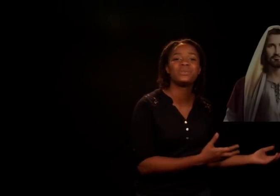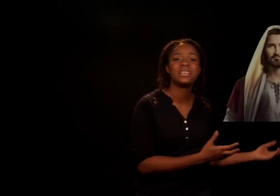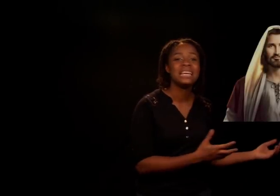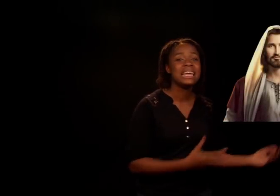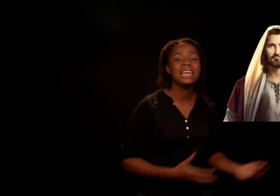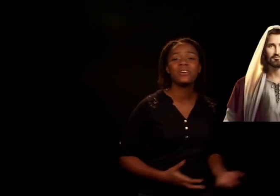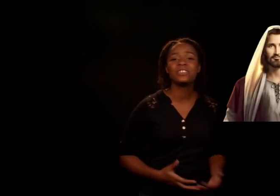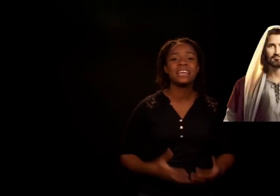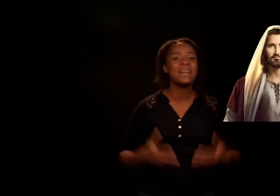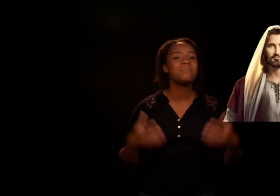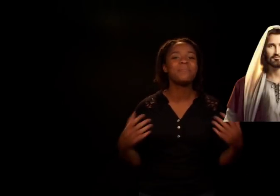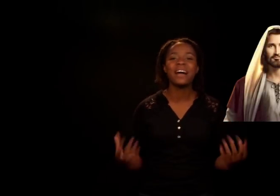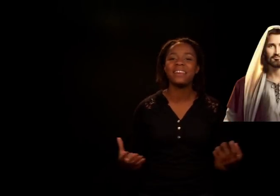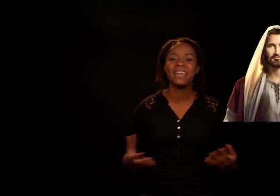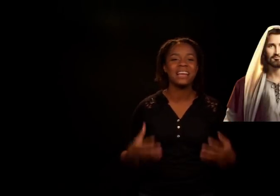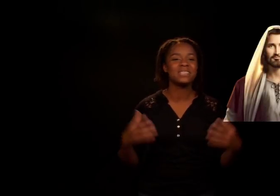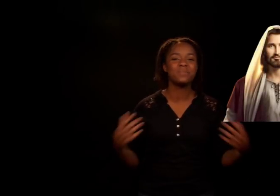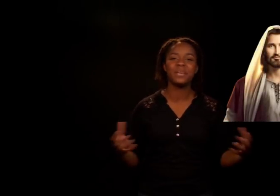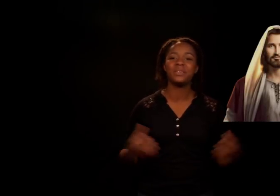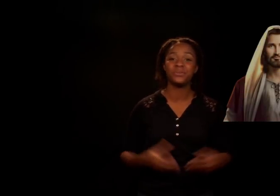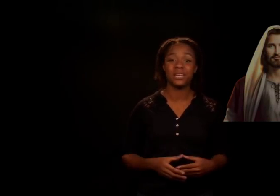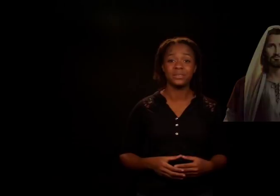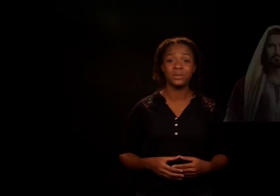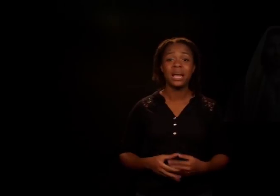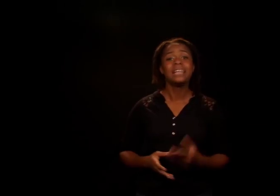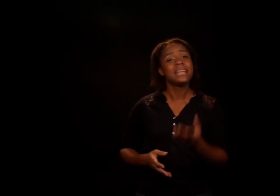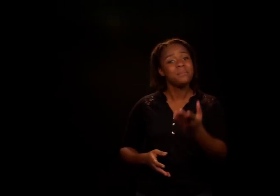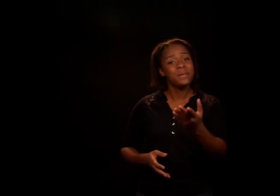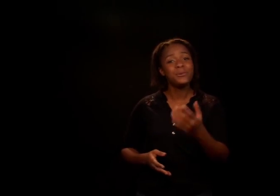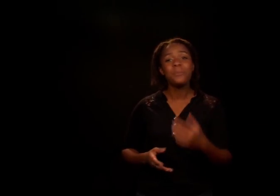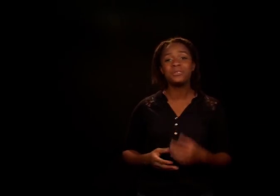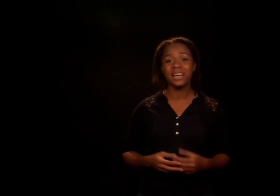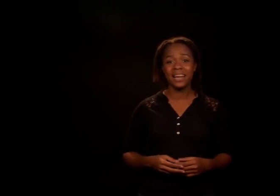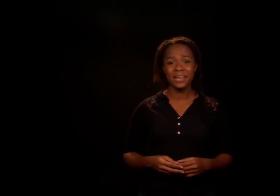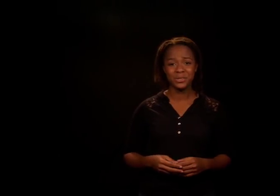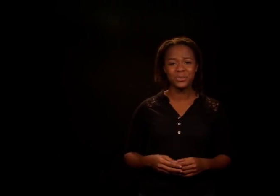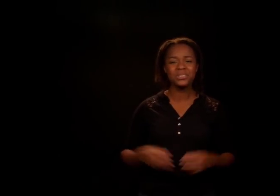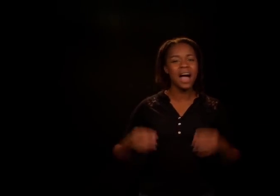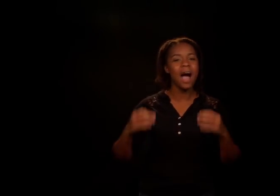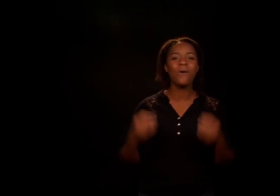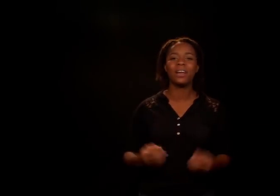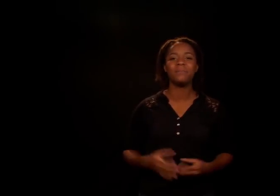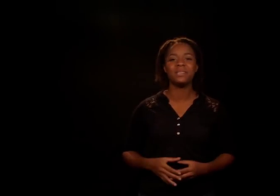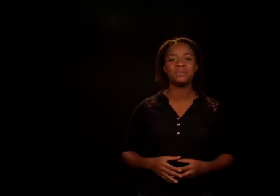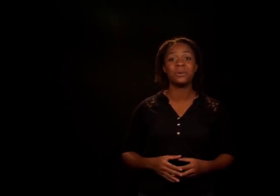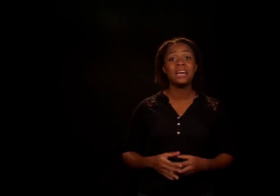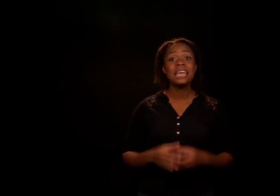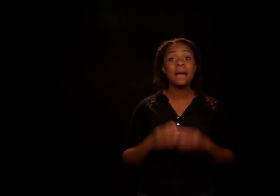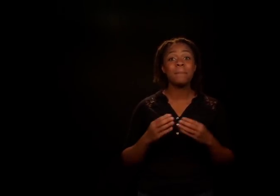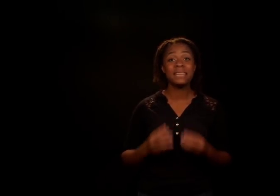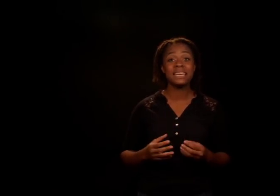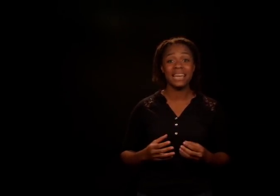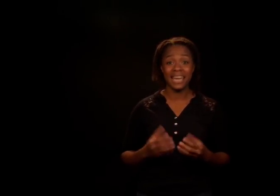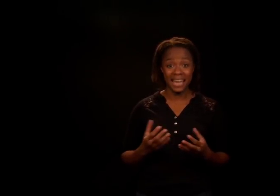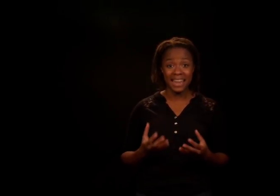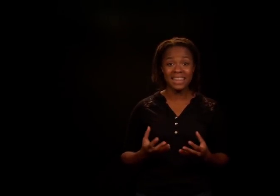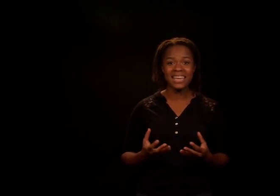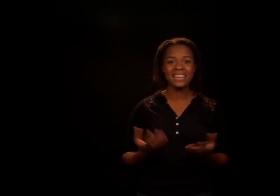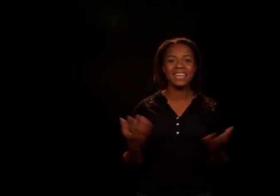y conocer al Padre y al Espíritu Santo. Te invito a buscar a Jesús ahora mismo y a pedirle que cada día te